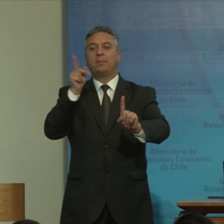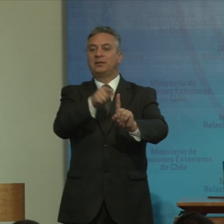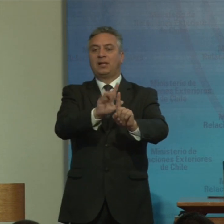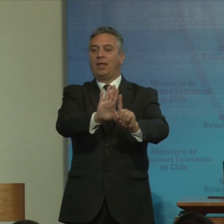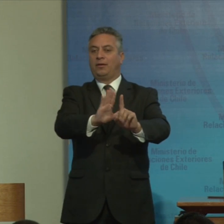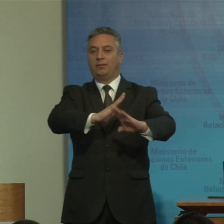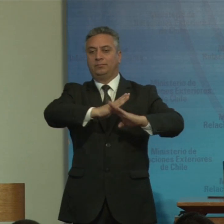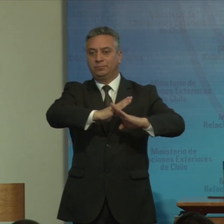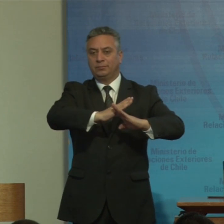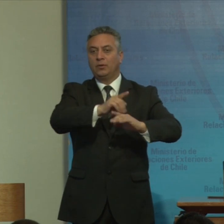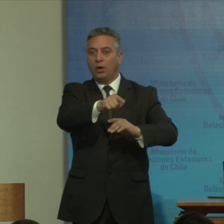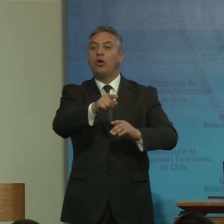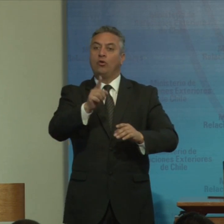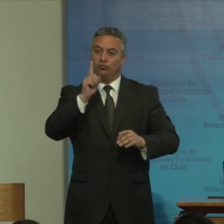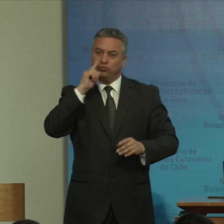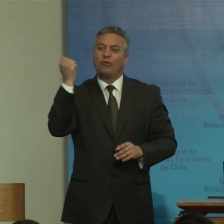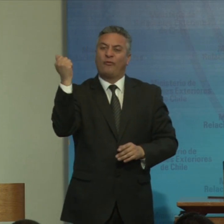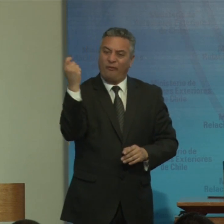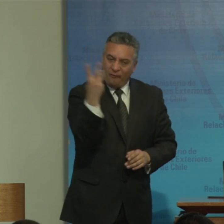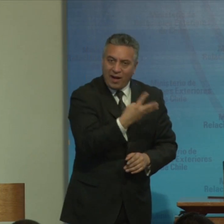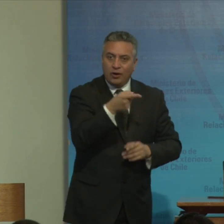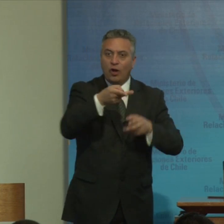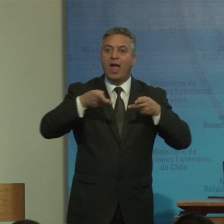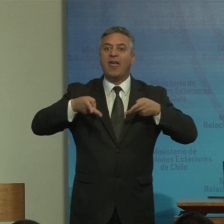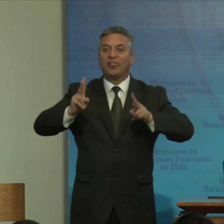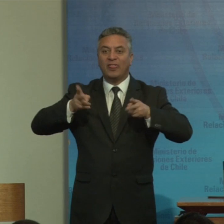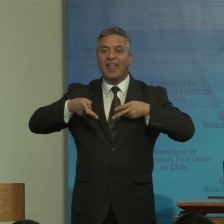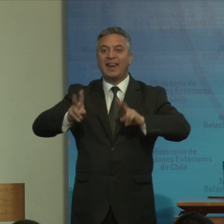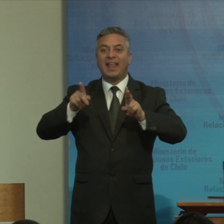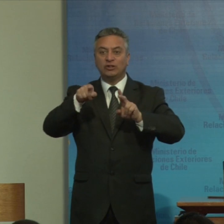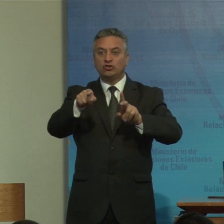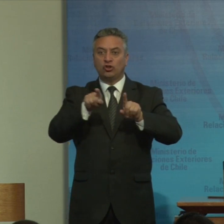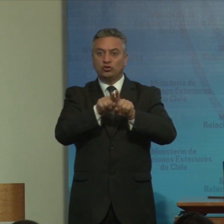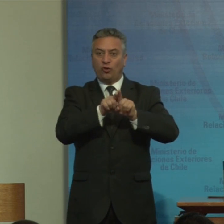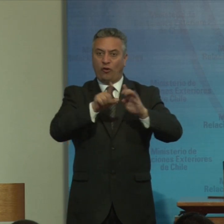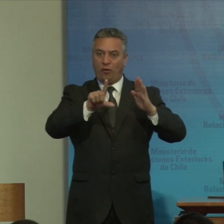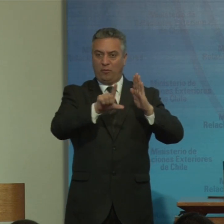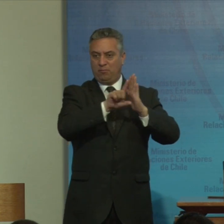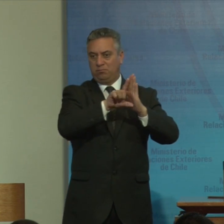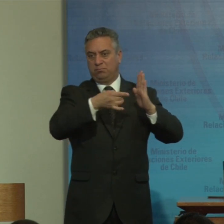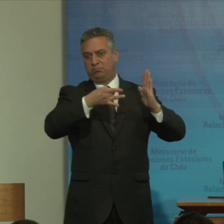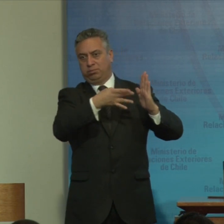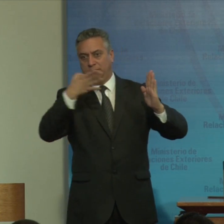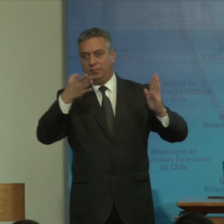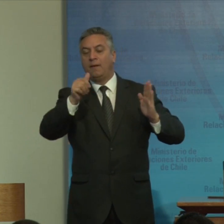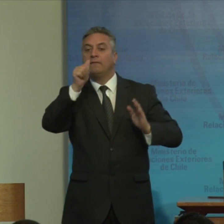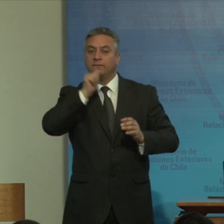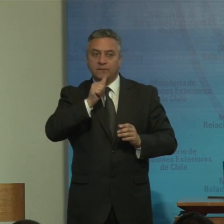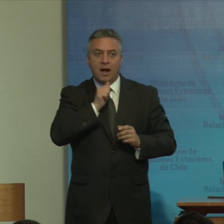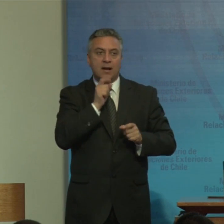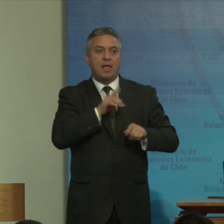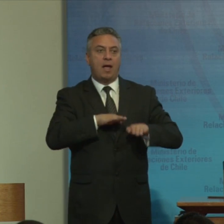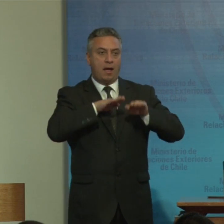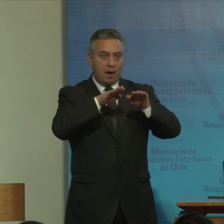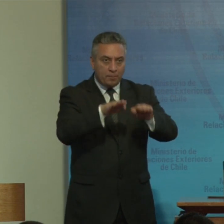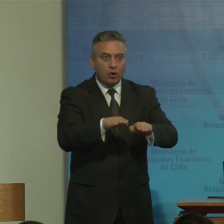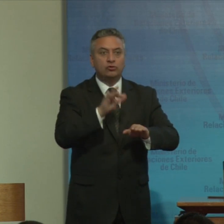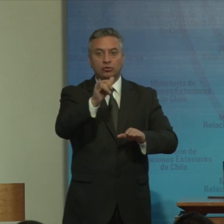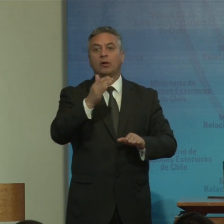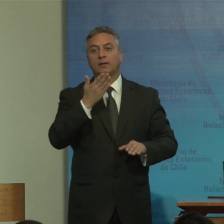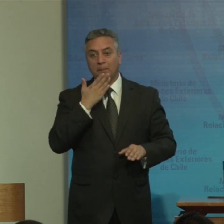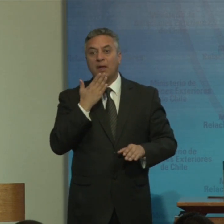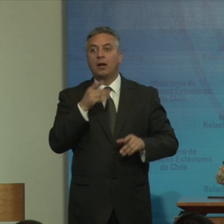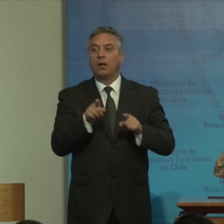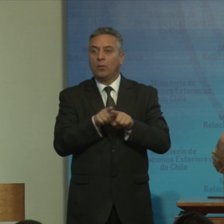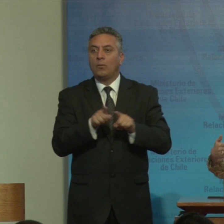con varios derechos violados en estas instituciones y por el otro lado falta de apoyo personal y de otra índole que